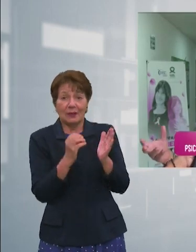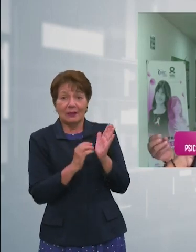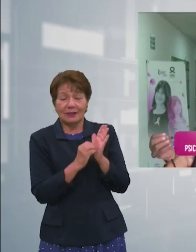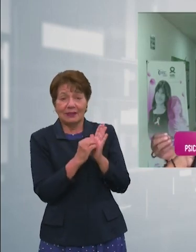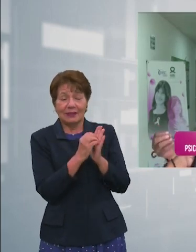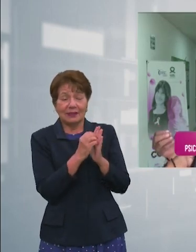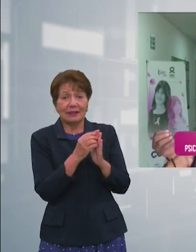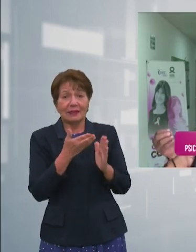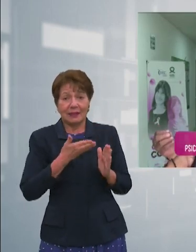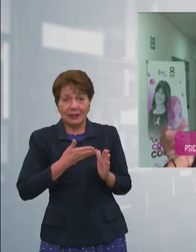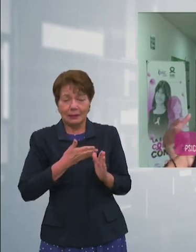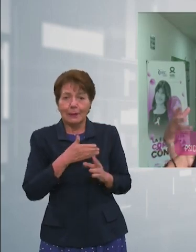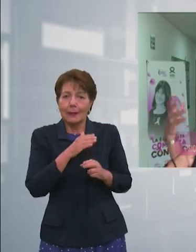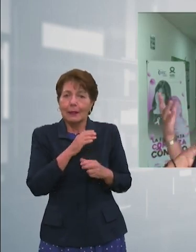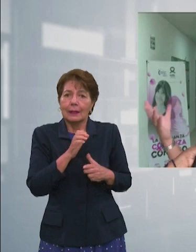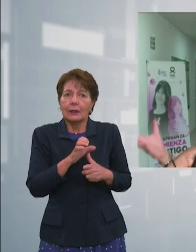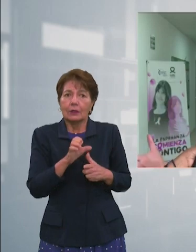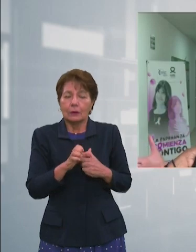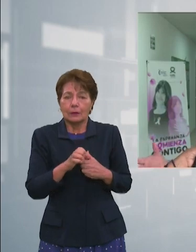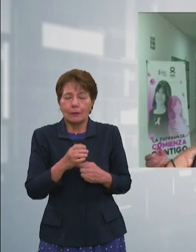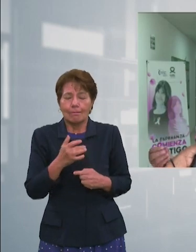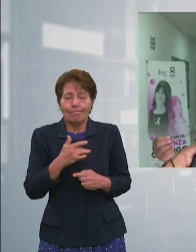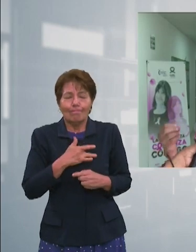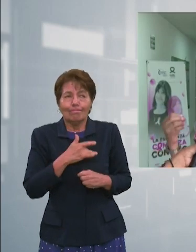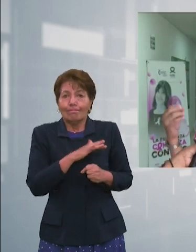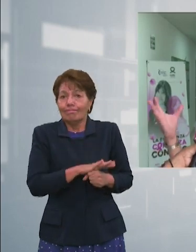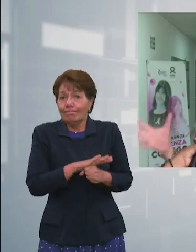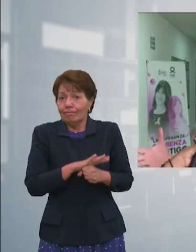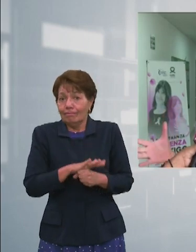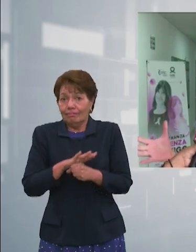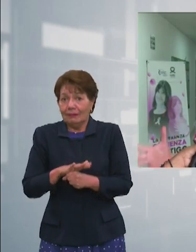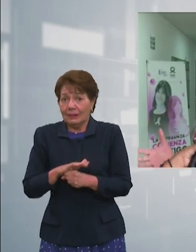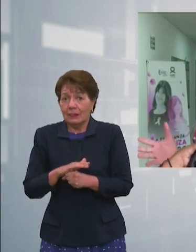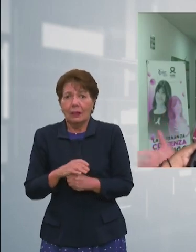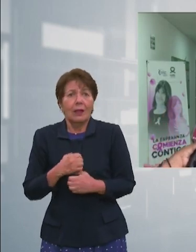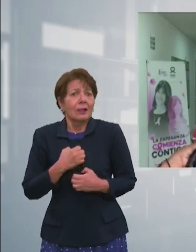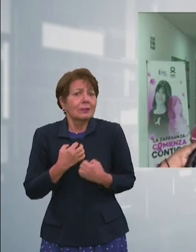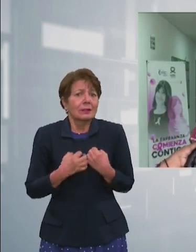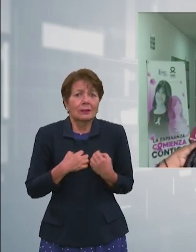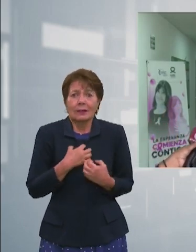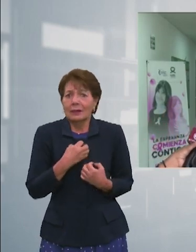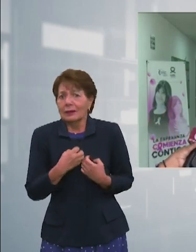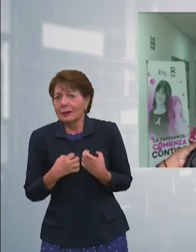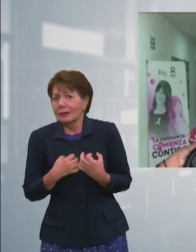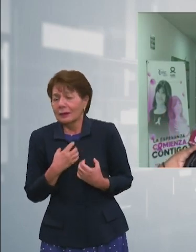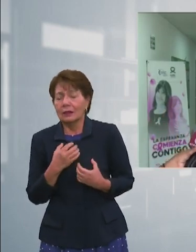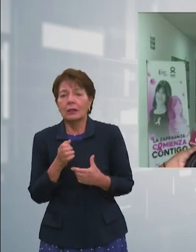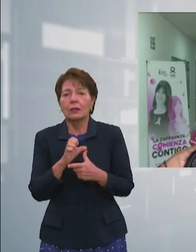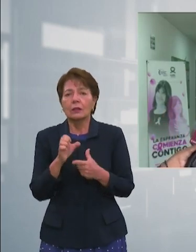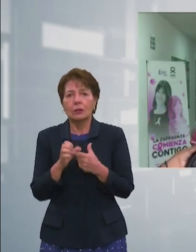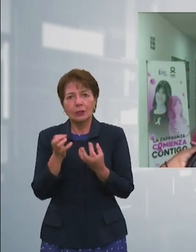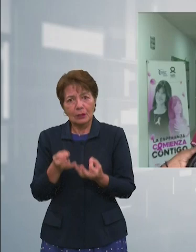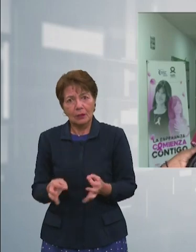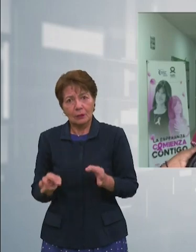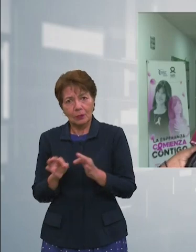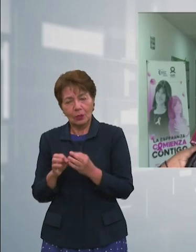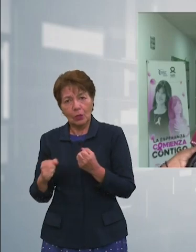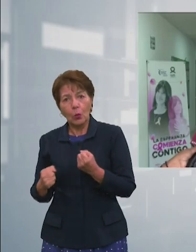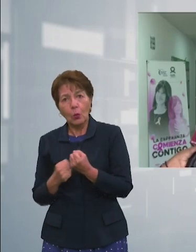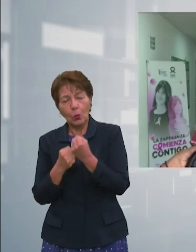nos da bastante estrés, nos da ansiedad, entonces es necesario que haya este soporte que también se incluye a los familiares,